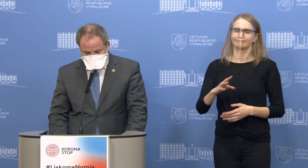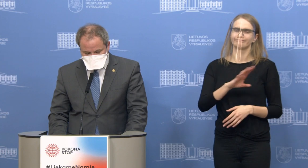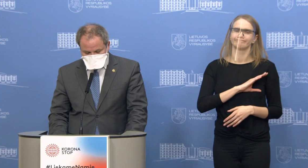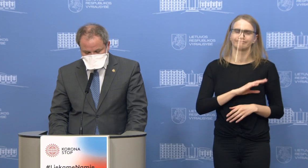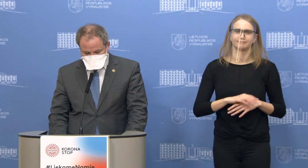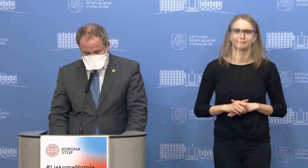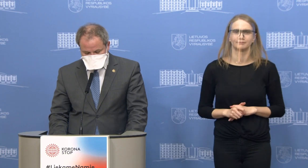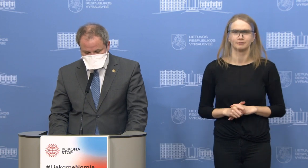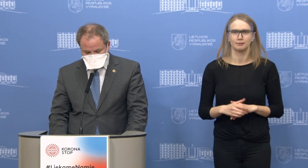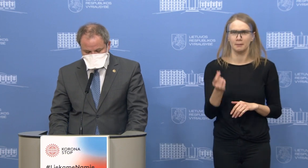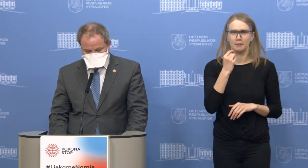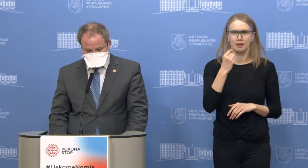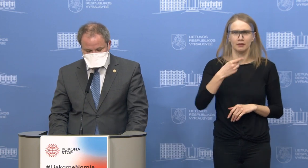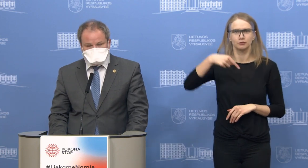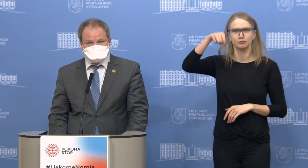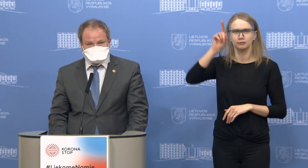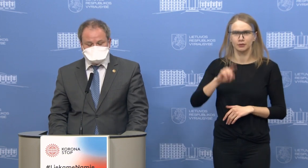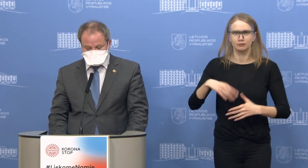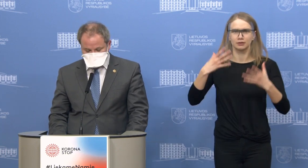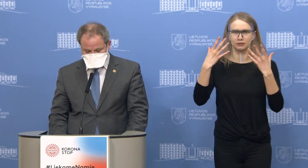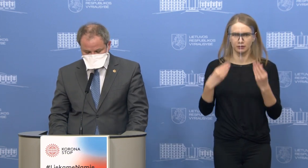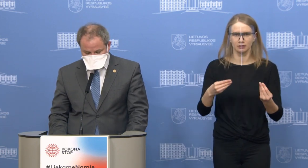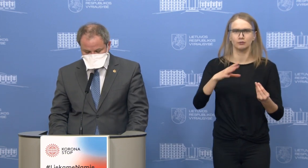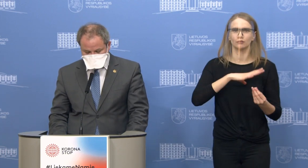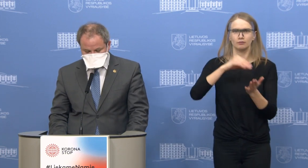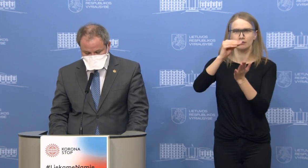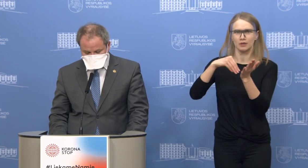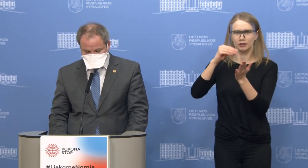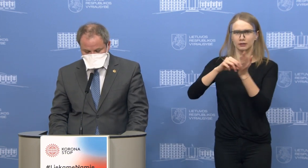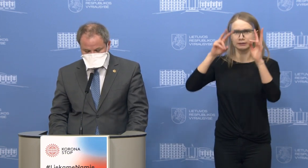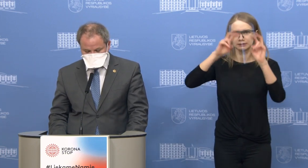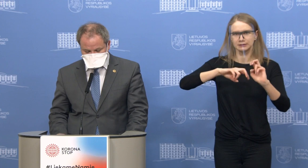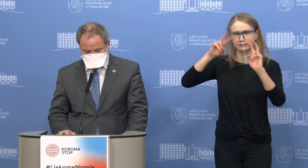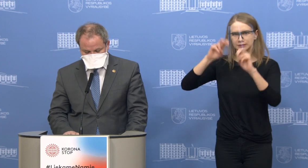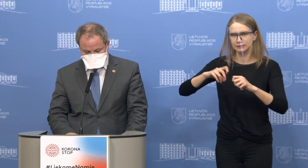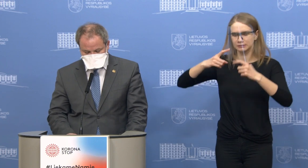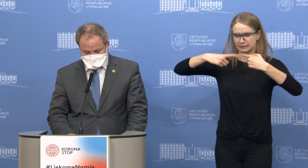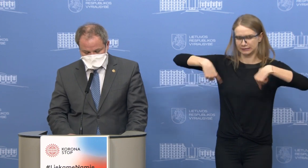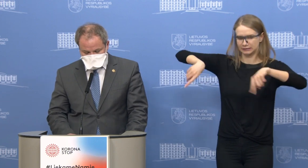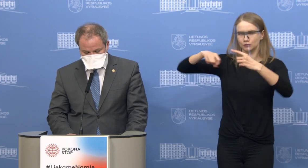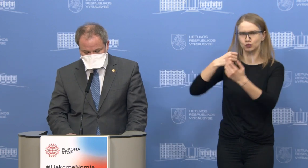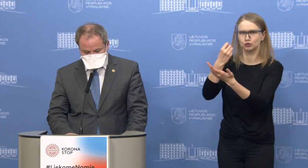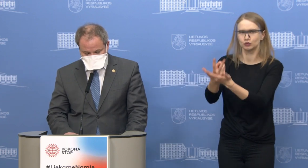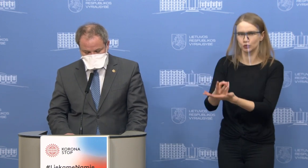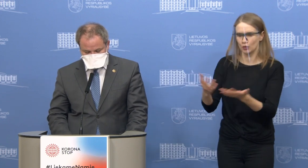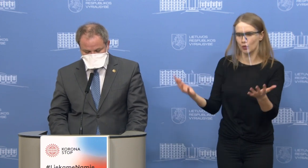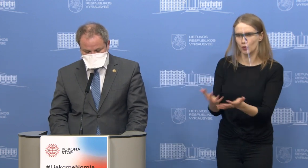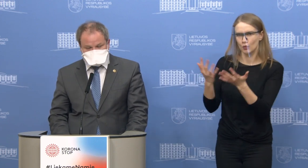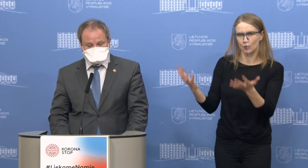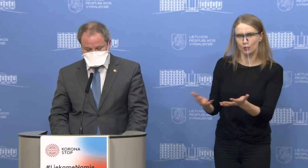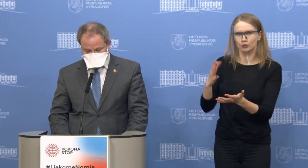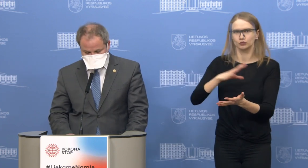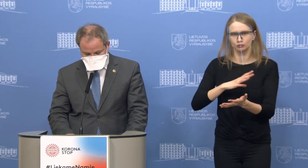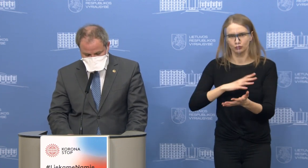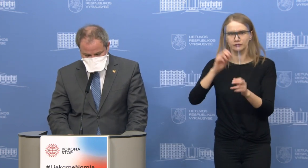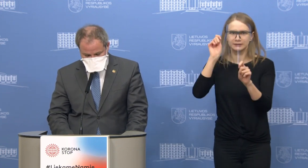Balandžio pirma buvo atlikti pakartotiniai tyrimai 84 slaugos skyriaus pacientam ir keturi atvejai